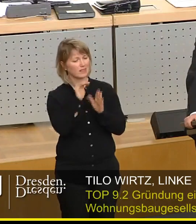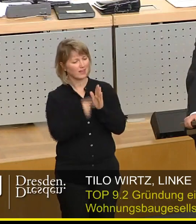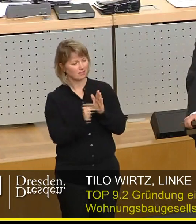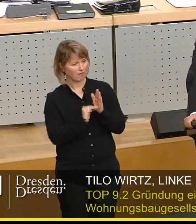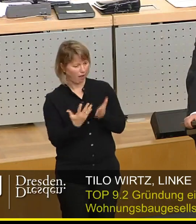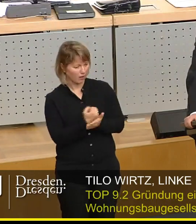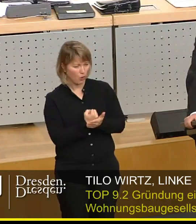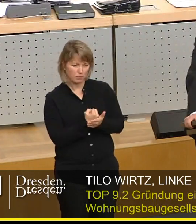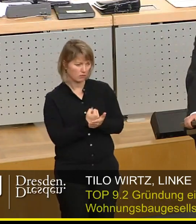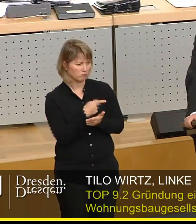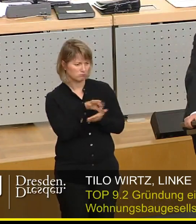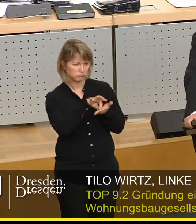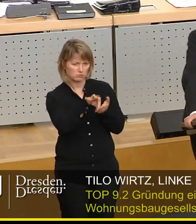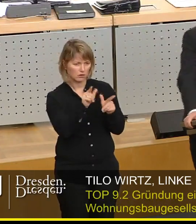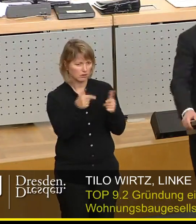leisten können.